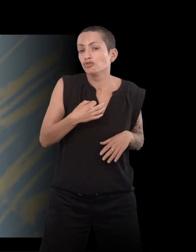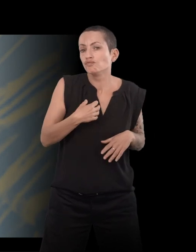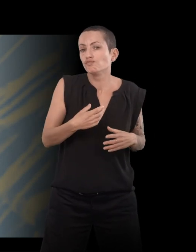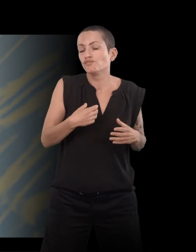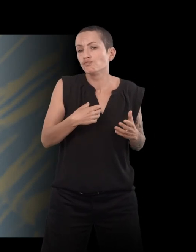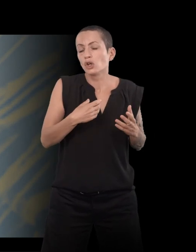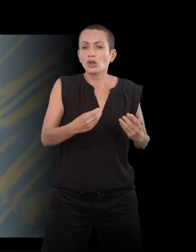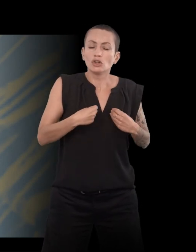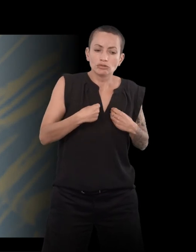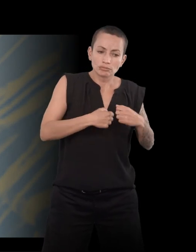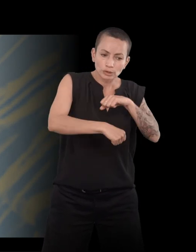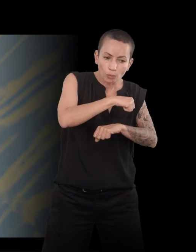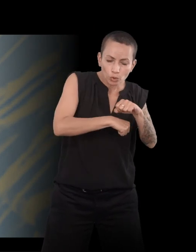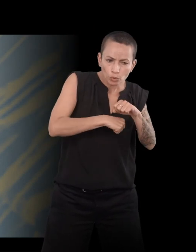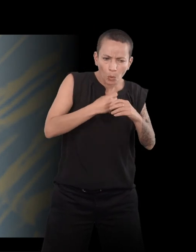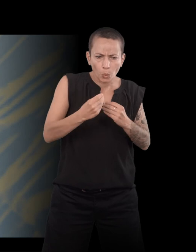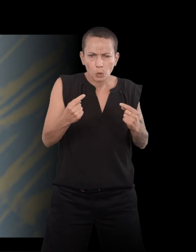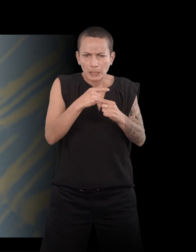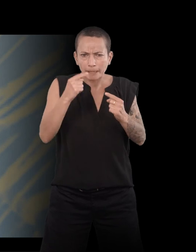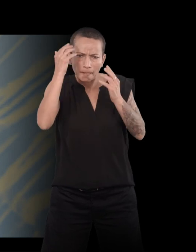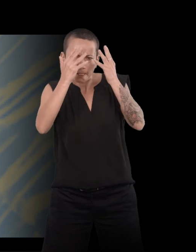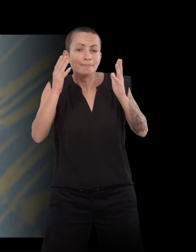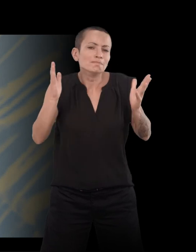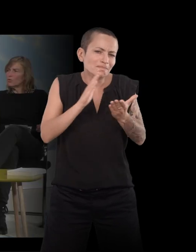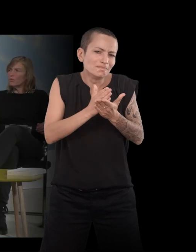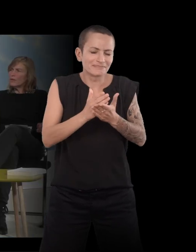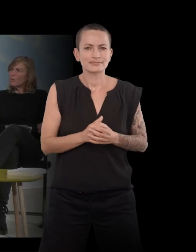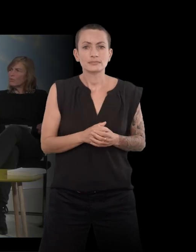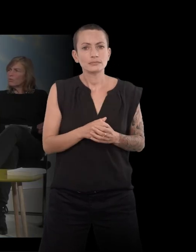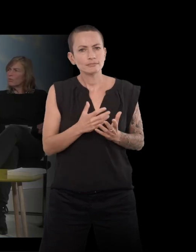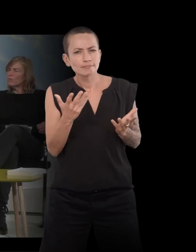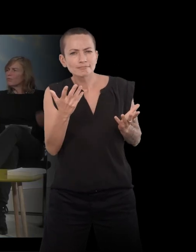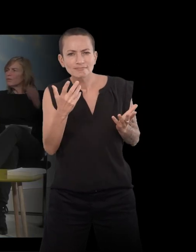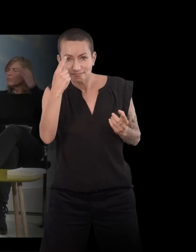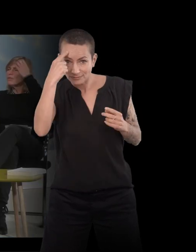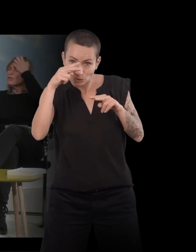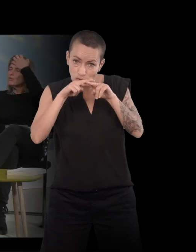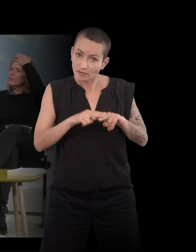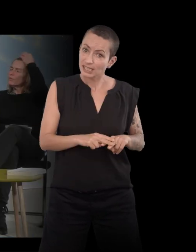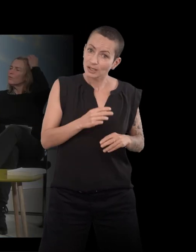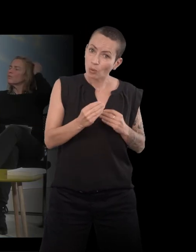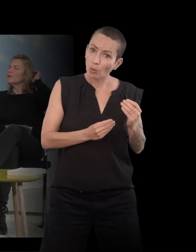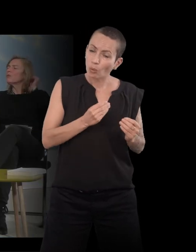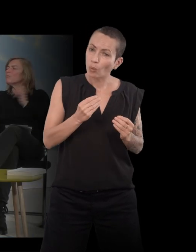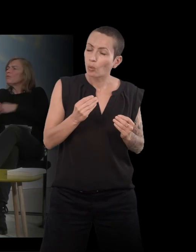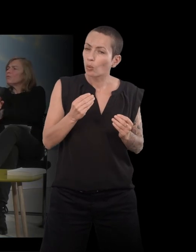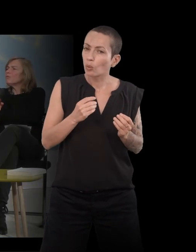ou ça me préoccupe, comme on veut. Et donc, c'est plutôt vos souvenirs ? Ou c'est des choses au fil de la plume ? mais